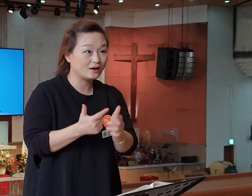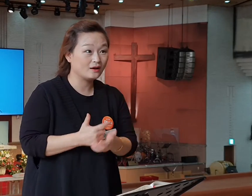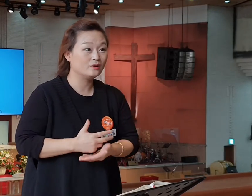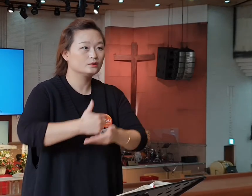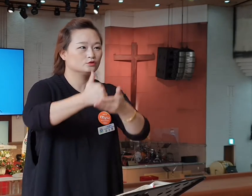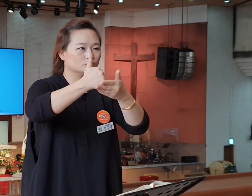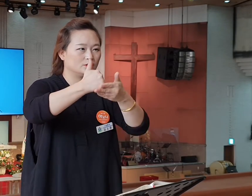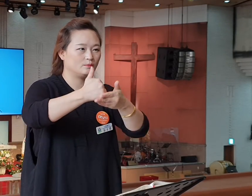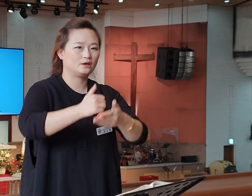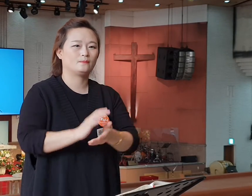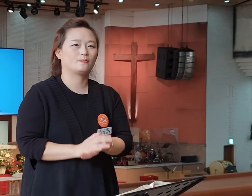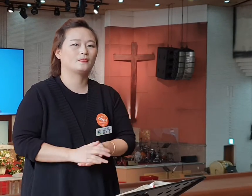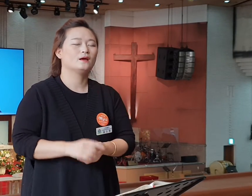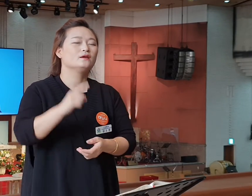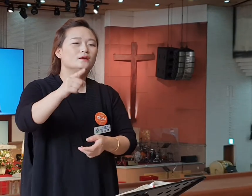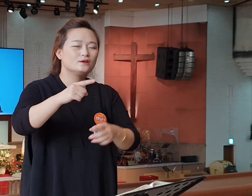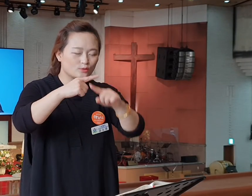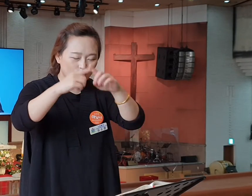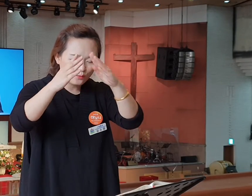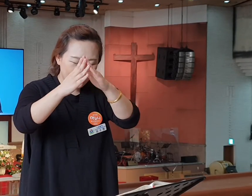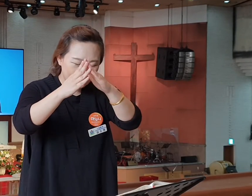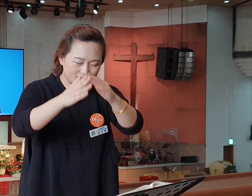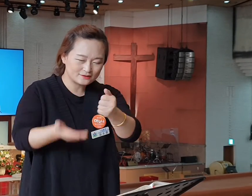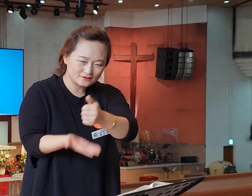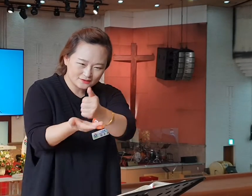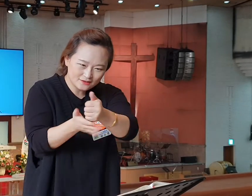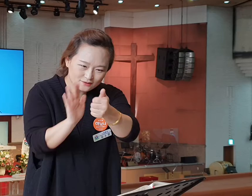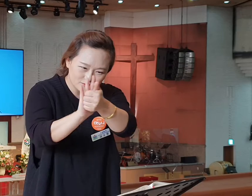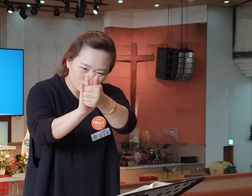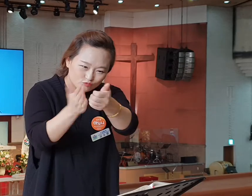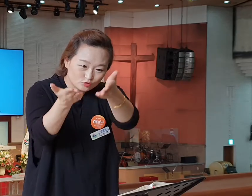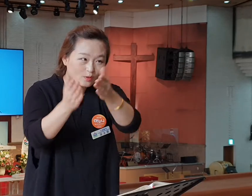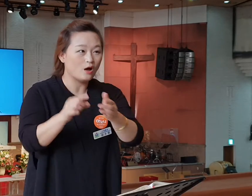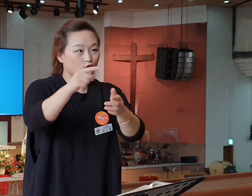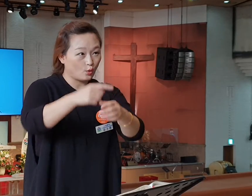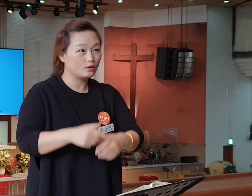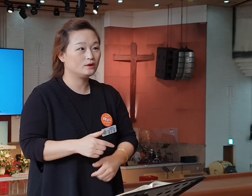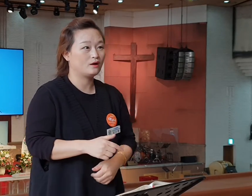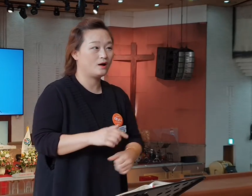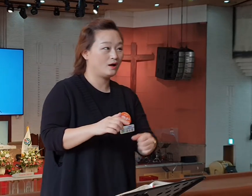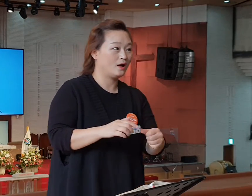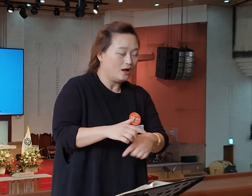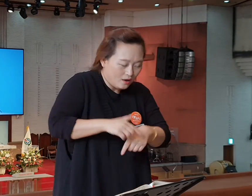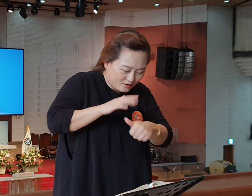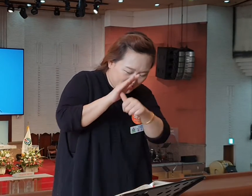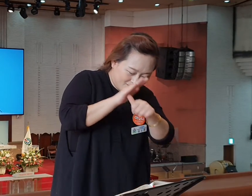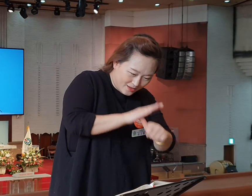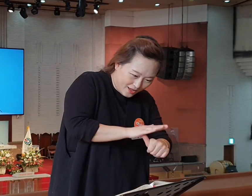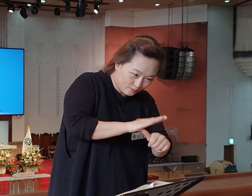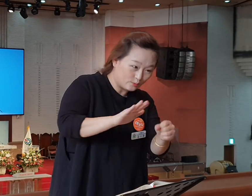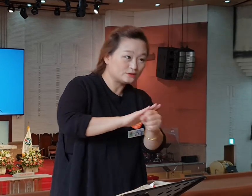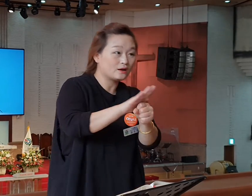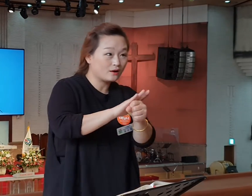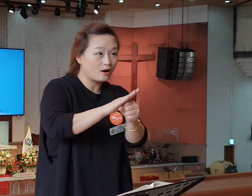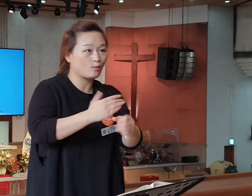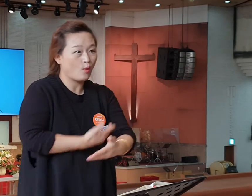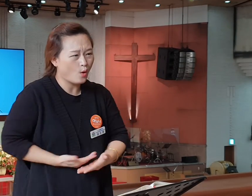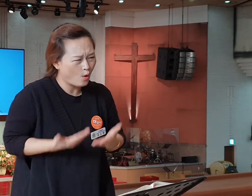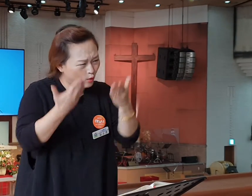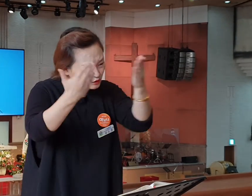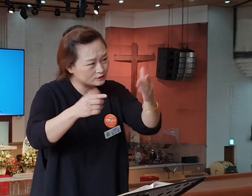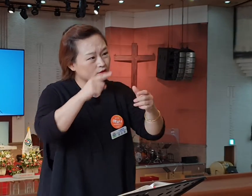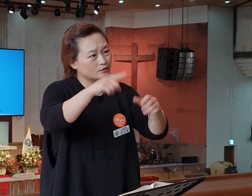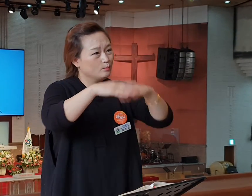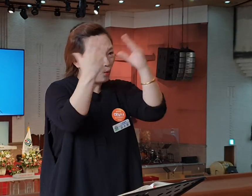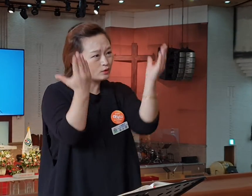에베소 교회를 칭찬하시죠. 너희가 인내하고, 너희가 사랑하고, 헌신하고, 수고하고 사랑의 수고, 사랑의 인내,